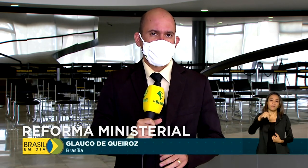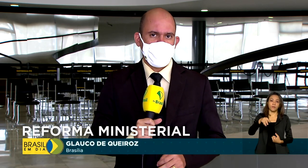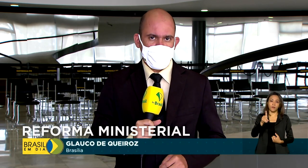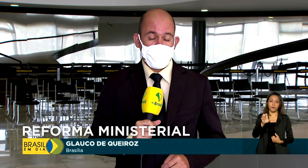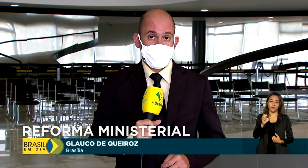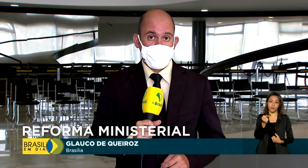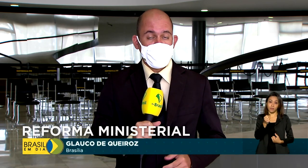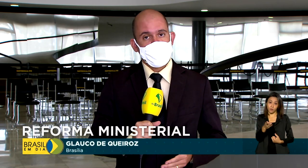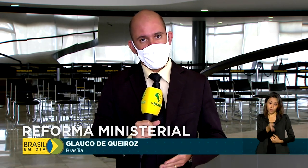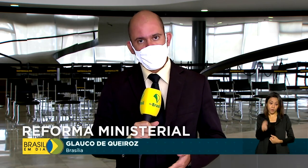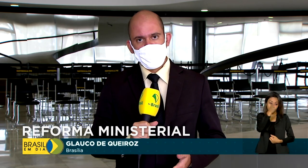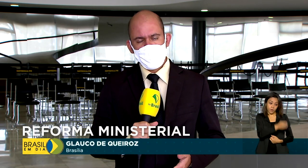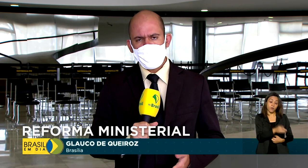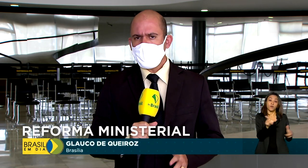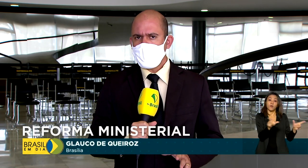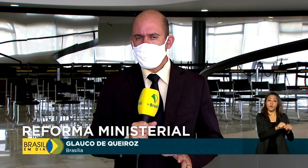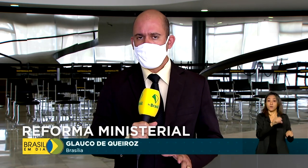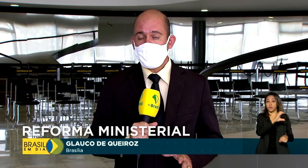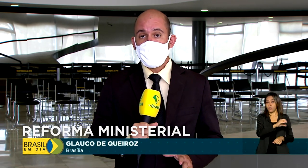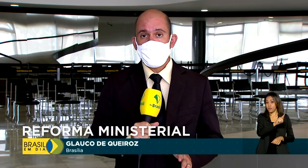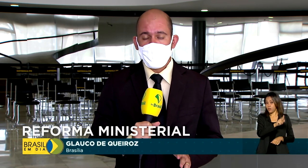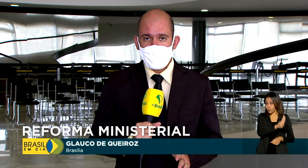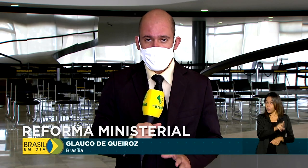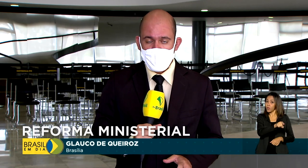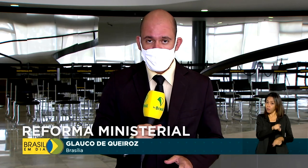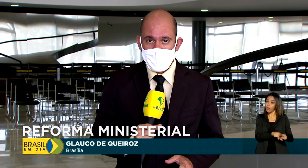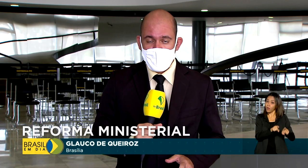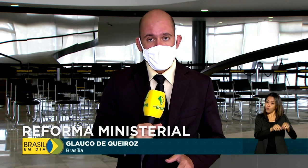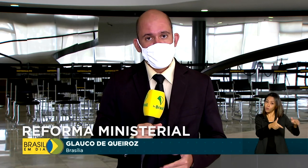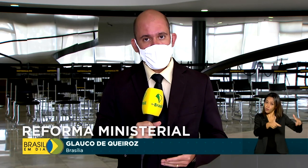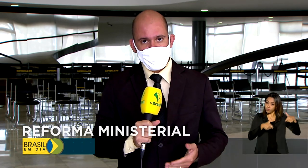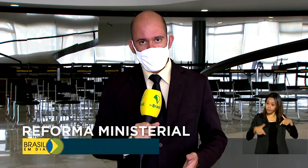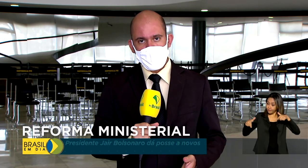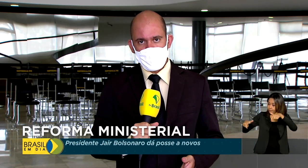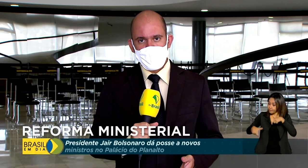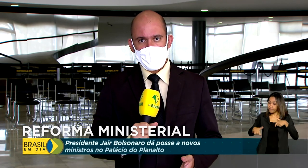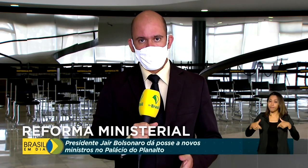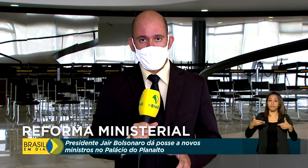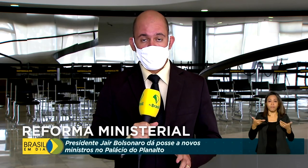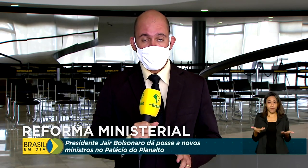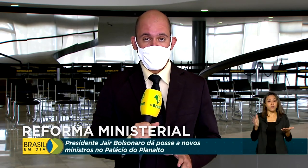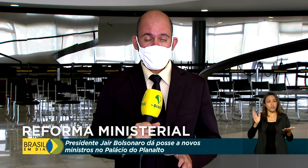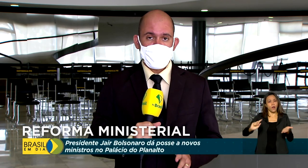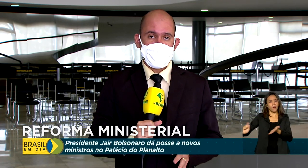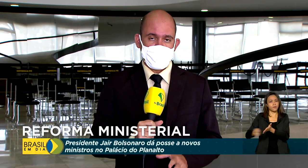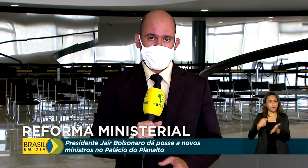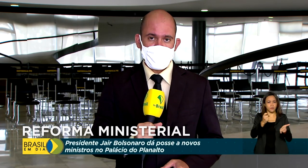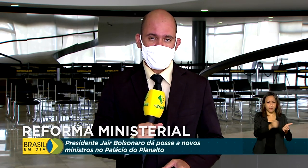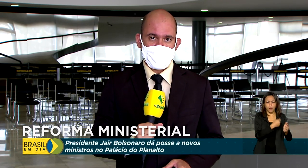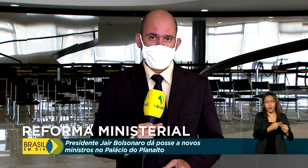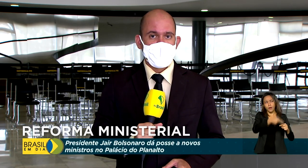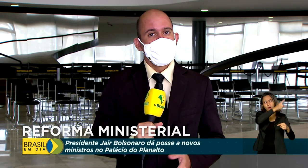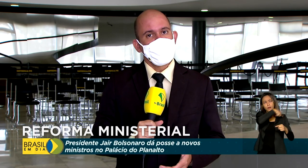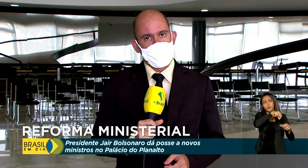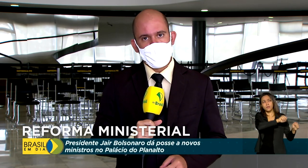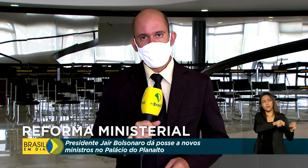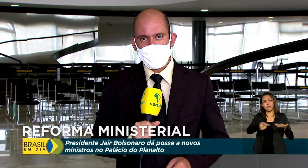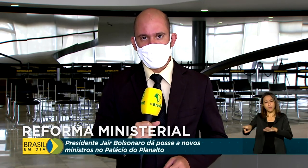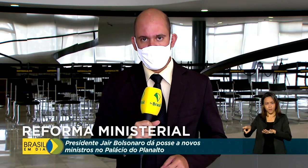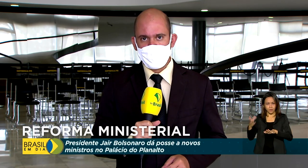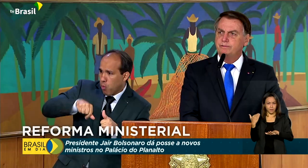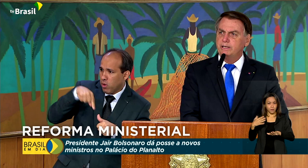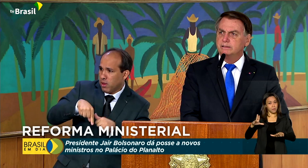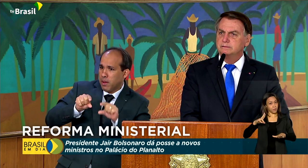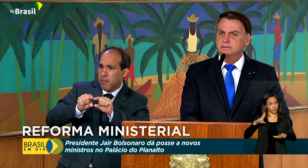o advogado-geral da União, André Mendonça, tomaram posse simbolicamente. Eles já haviam assinado o termo de posse na semana passada de forma